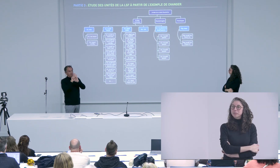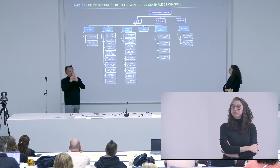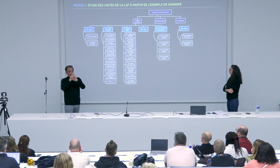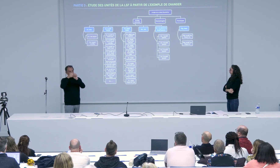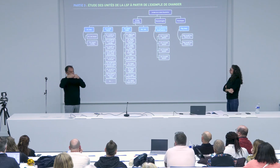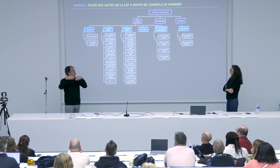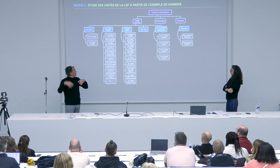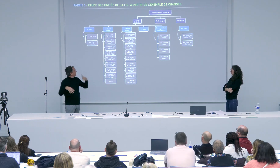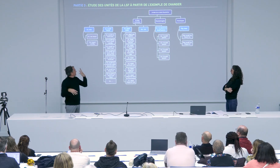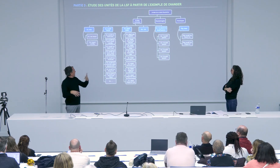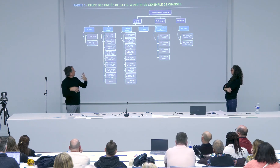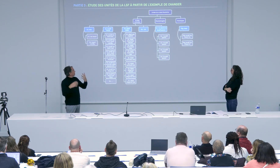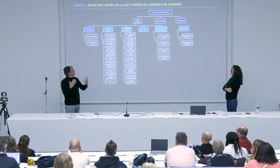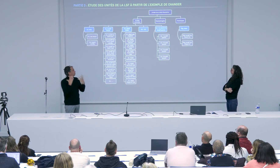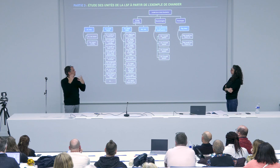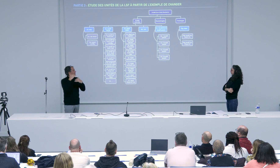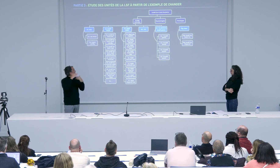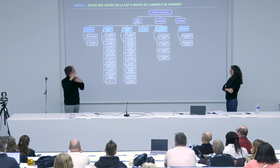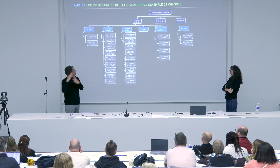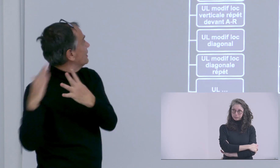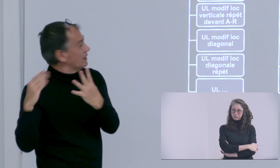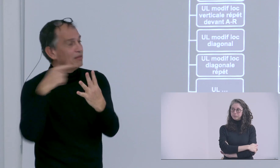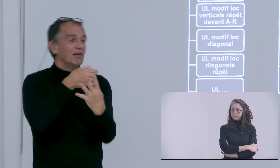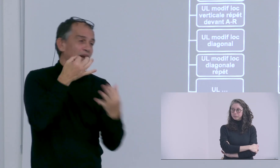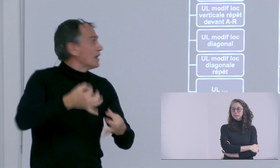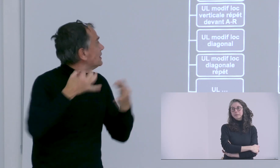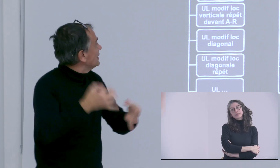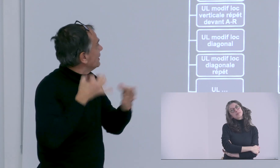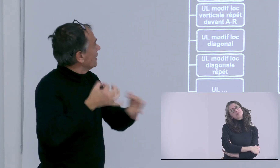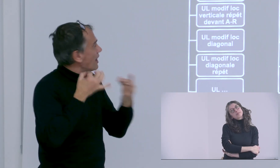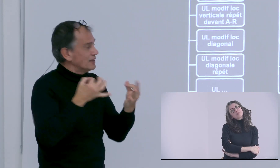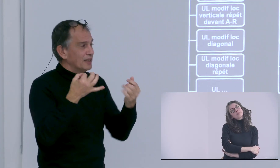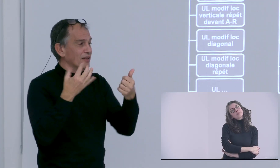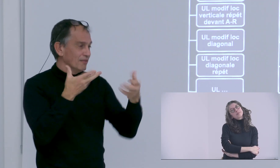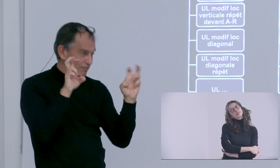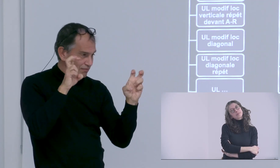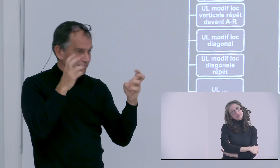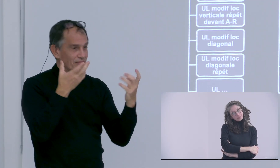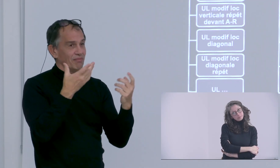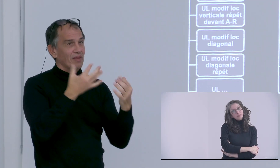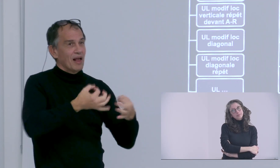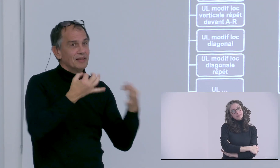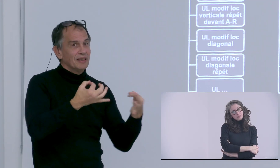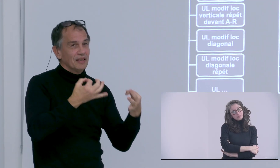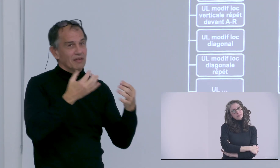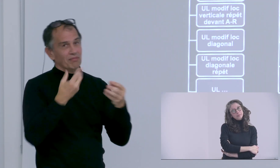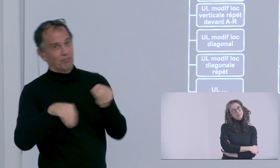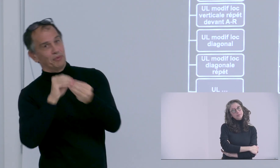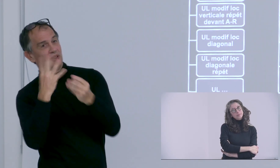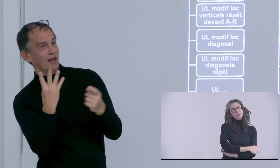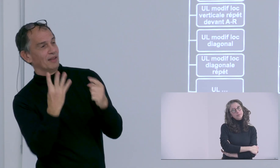vous donc faites une grande diversité de catégorisation en tout genre vous parlez du L classique